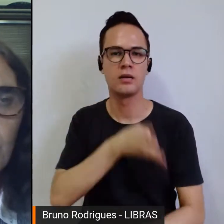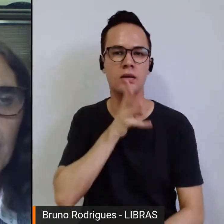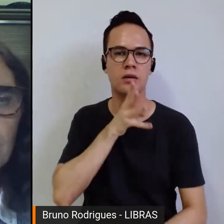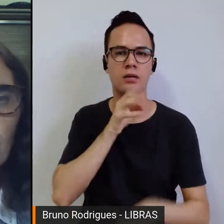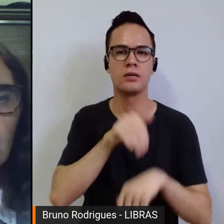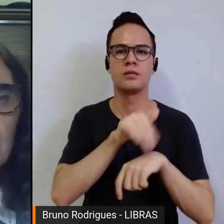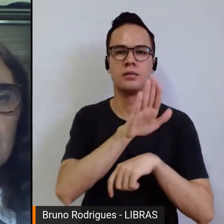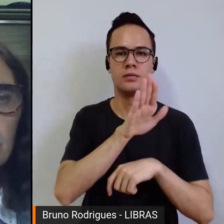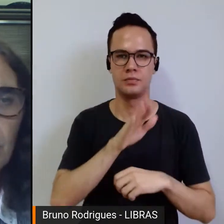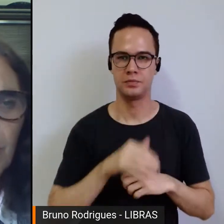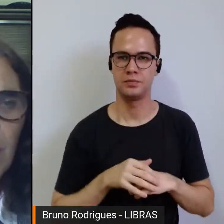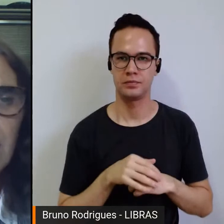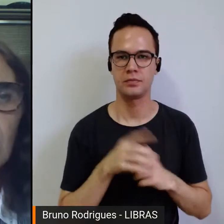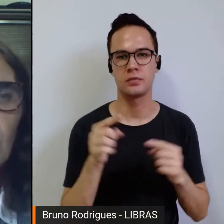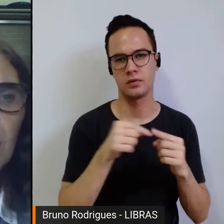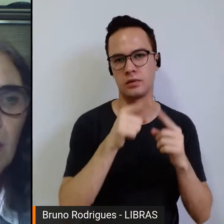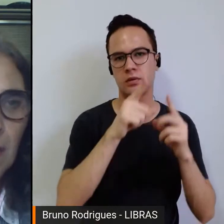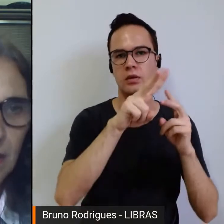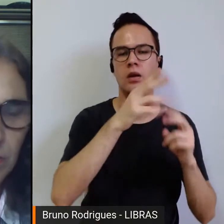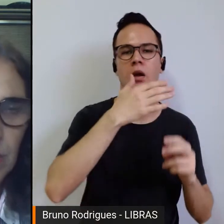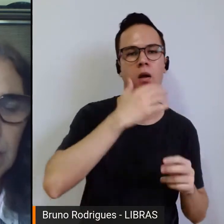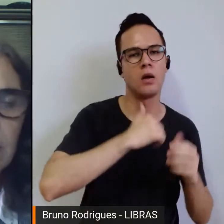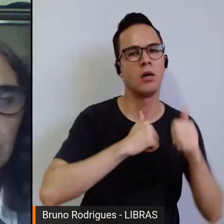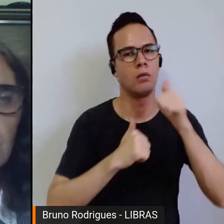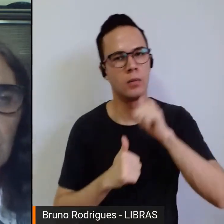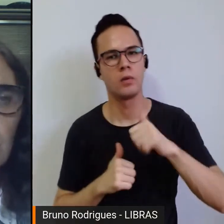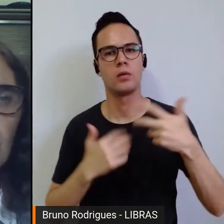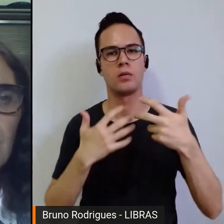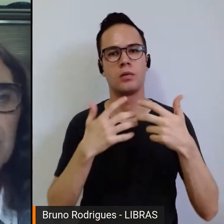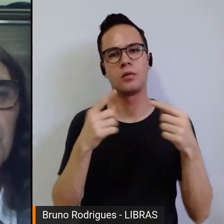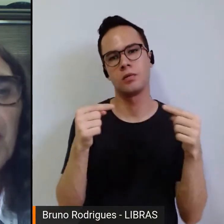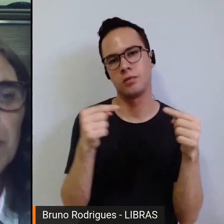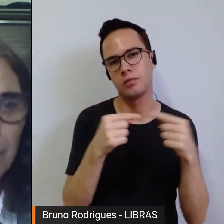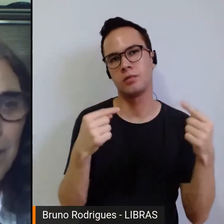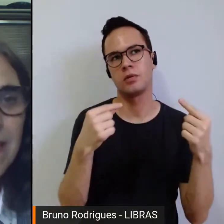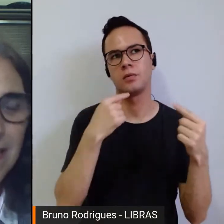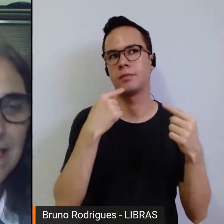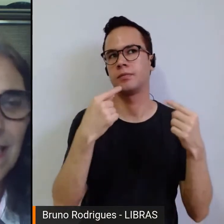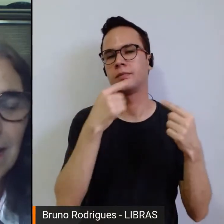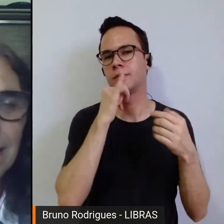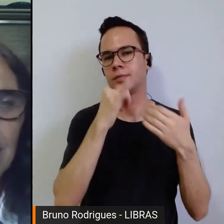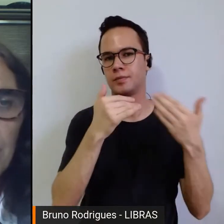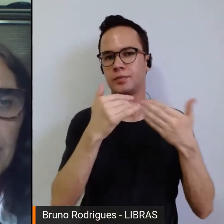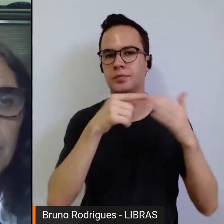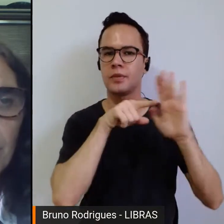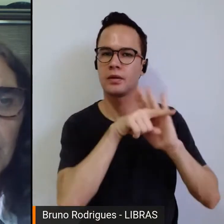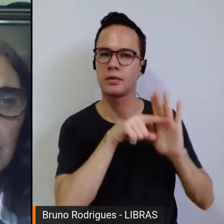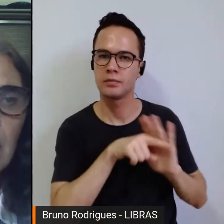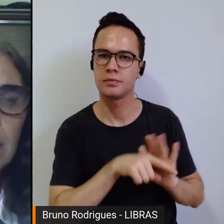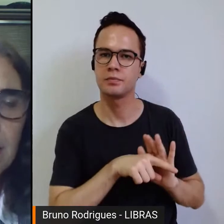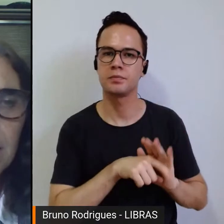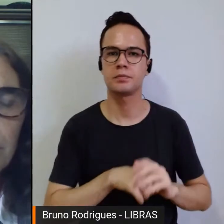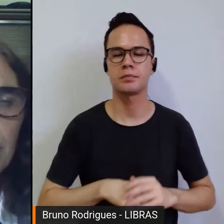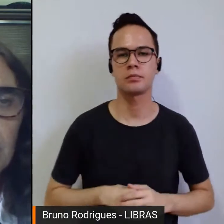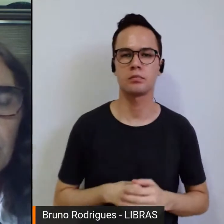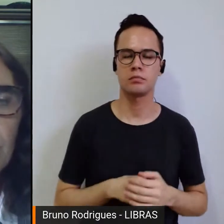saber um pouco mais sobre questão de gênero, questões relacionadas, digamos, à pesquisa acadêmica, e ele está se ampliando, a